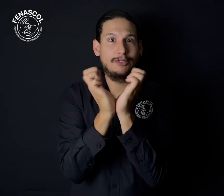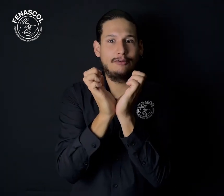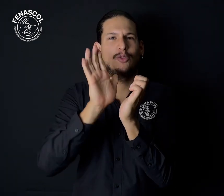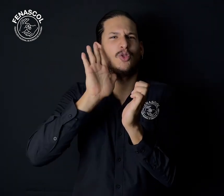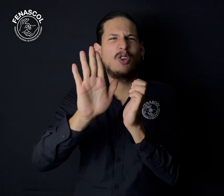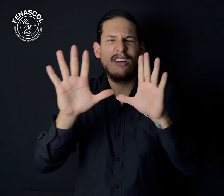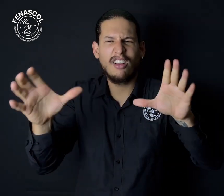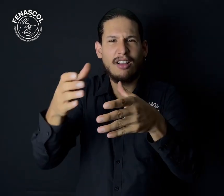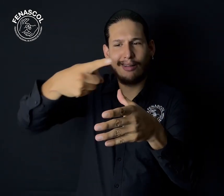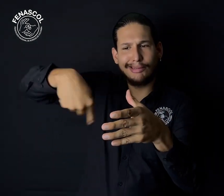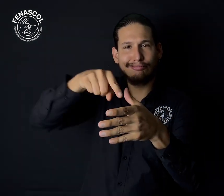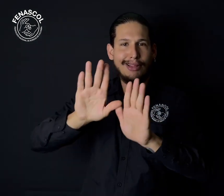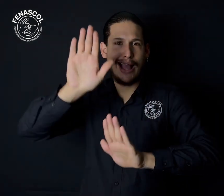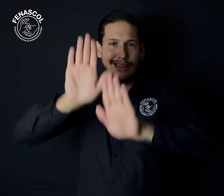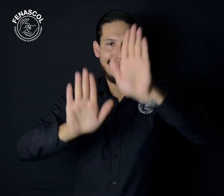elecciones presidenciales en nuestro país.